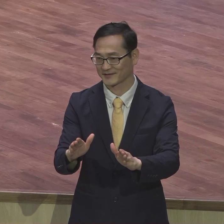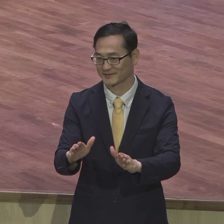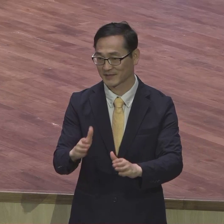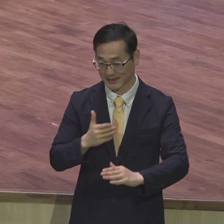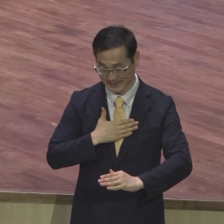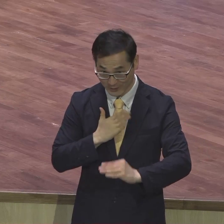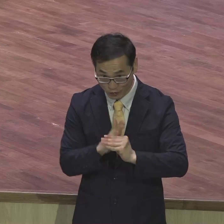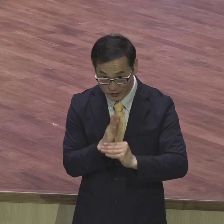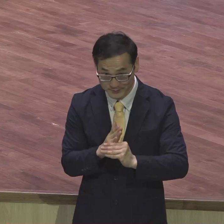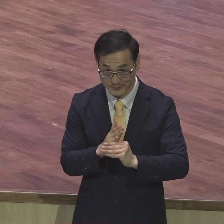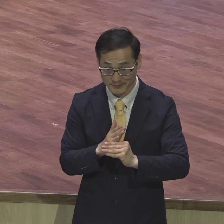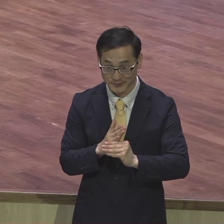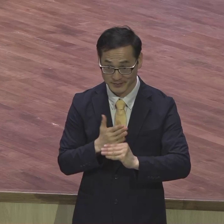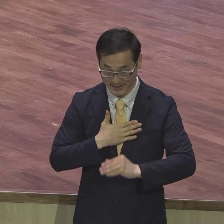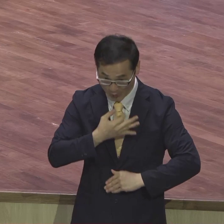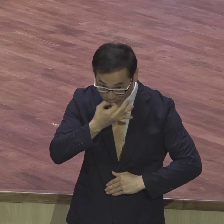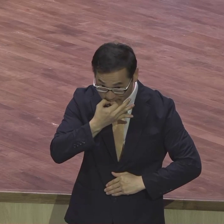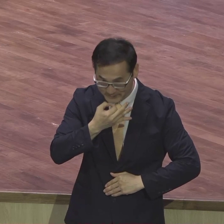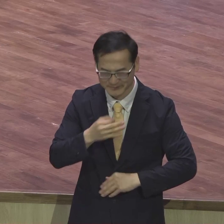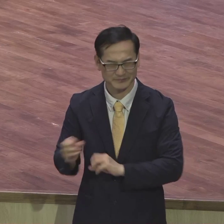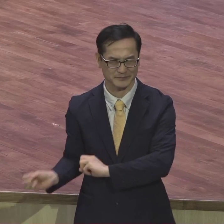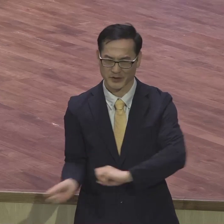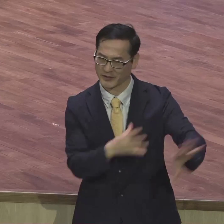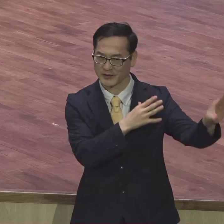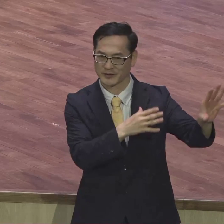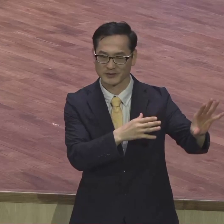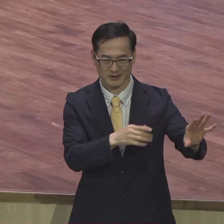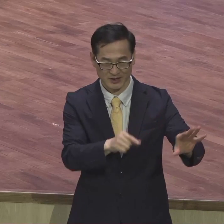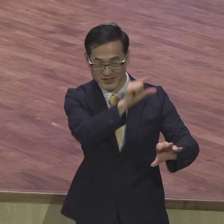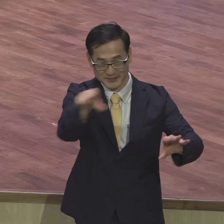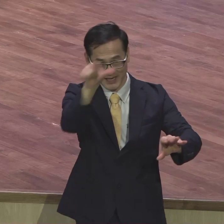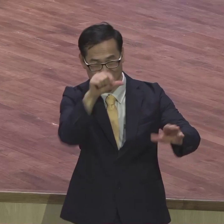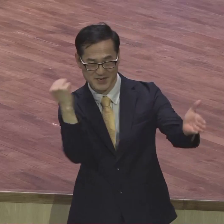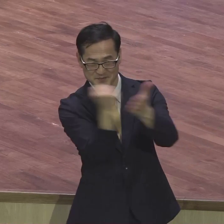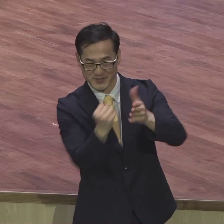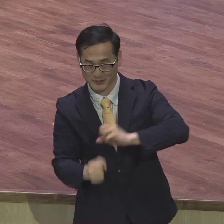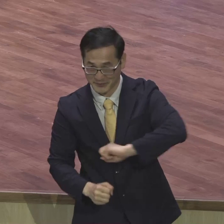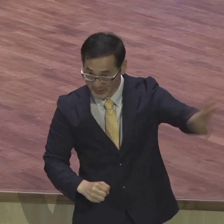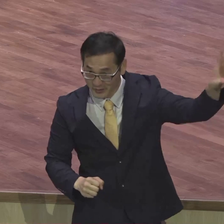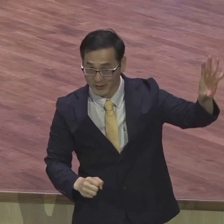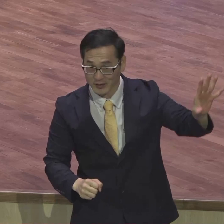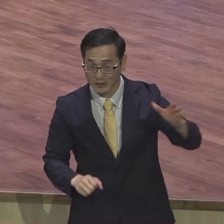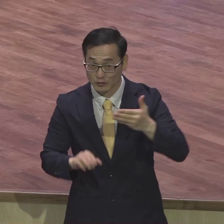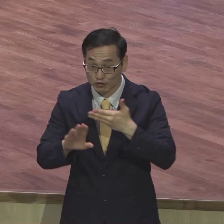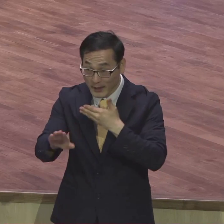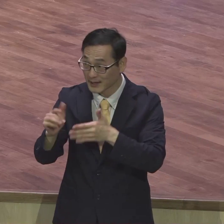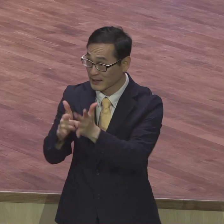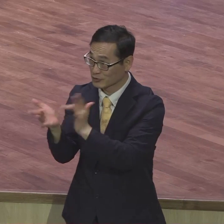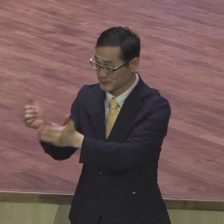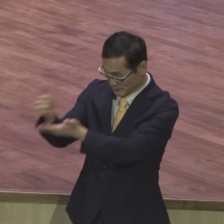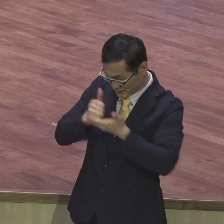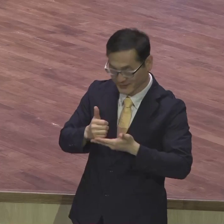아니에요 이제는 내 안에 그리스도가 사는 삶을 사는 거예요 그래서 만나보면 꼭 그리스도 같아